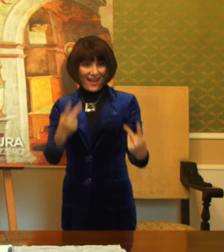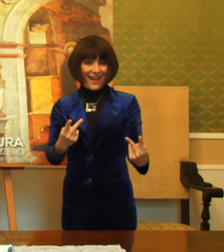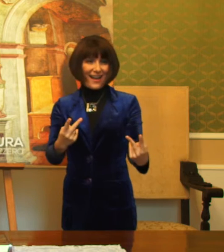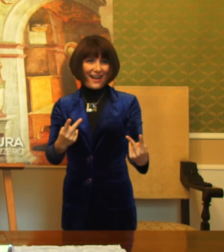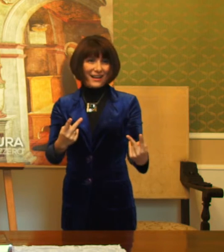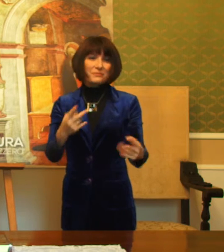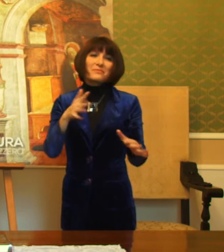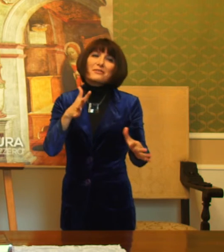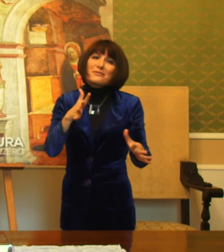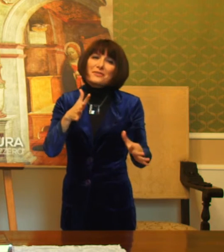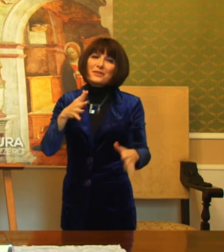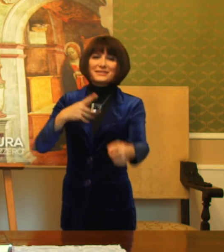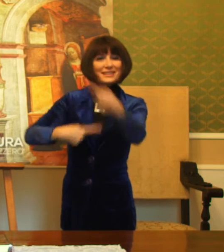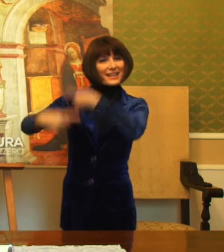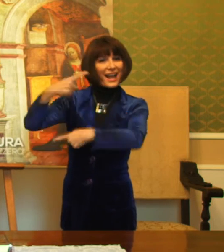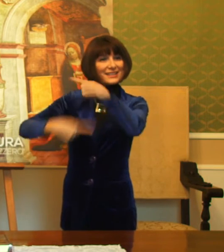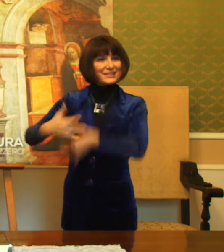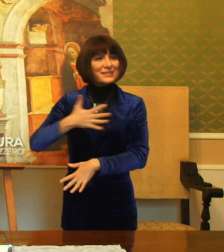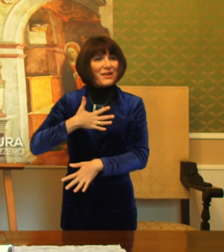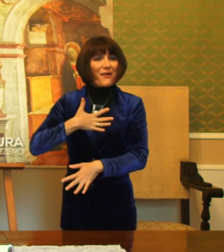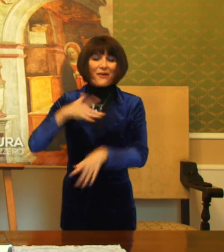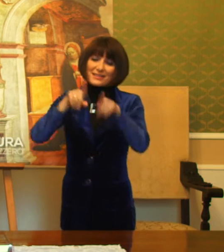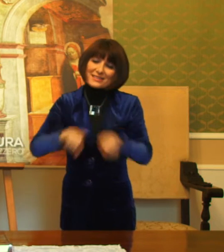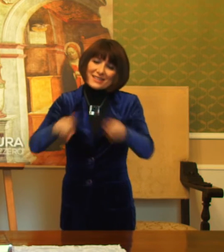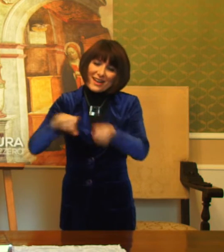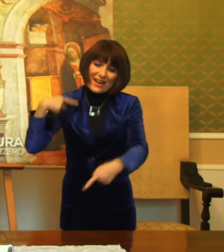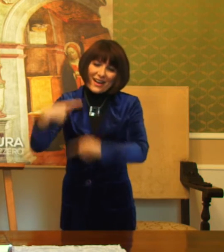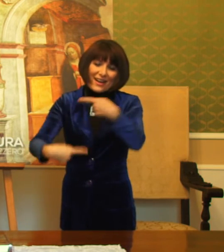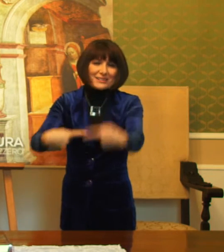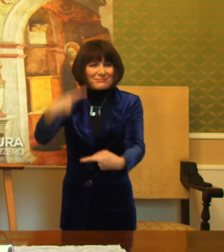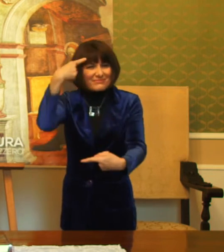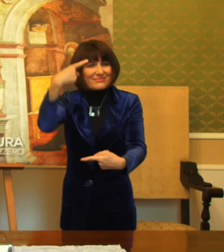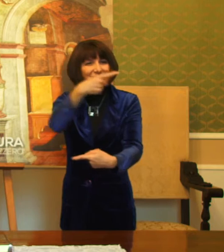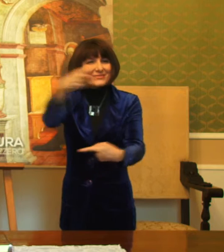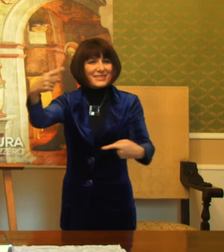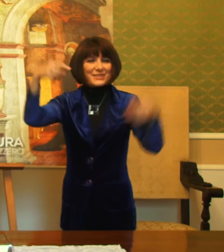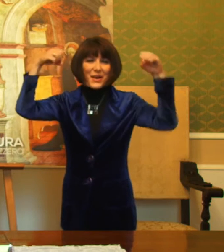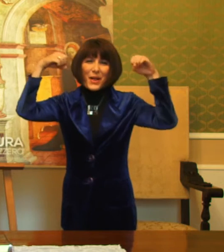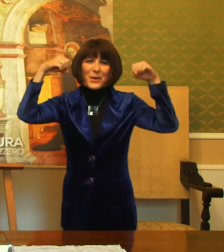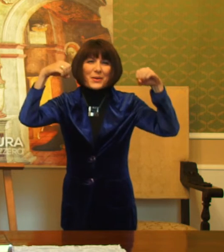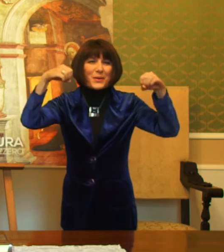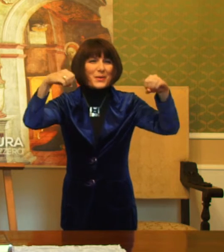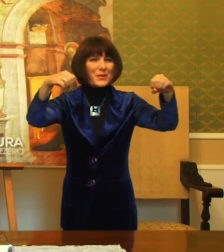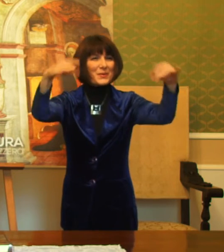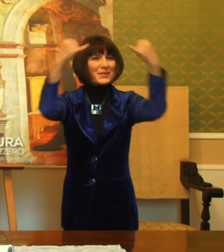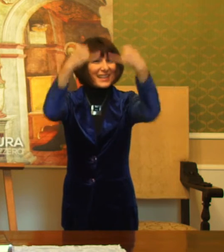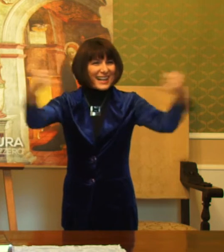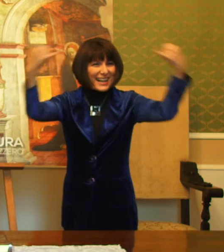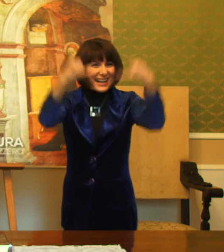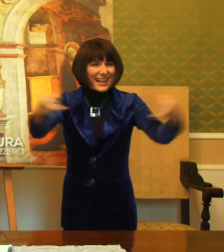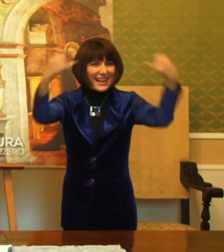tradizioni, le nostre consuetudine, penso ad esempio alle luminarie, attestano questo